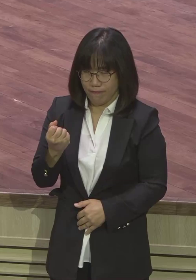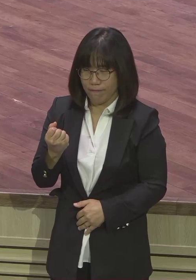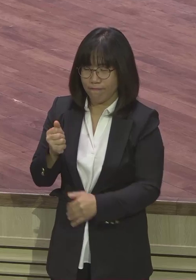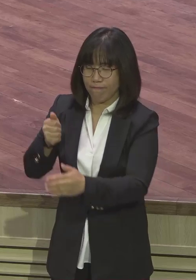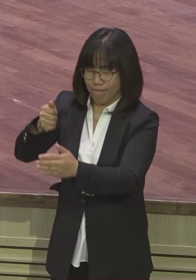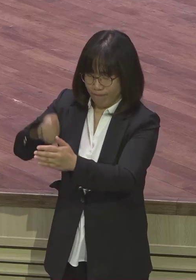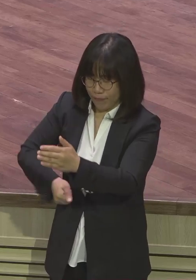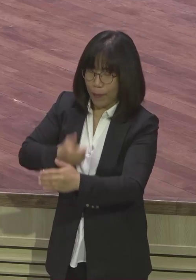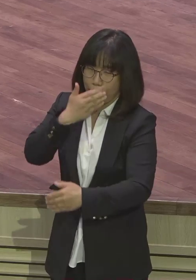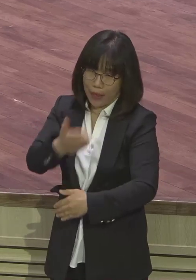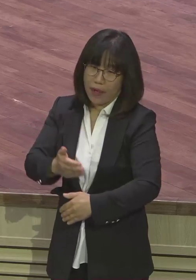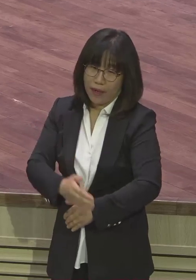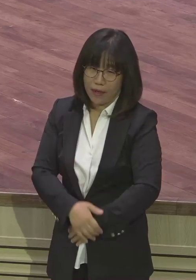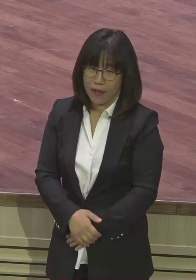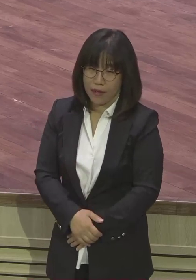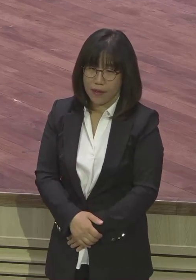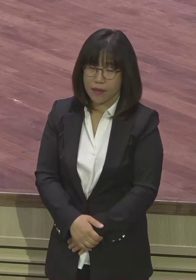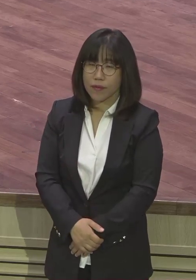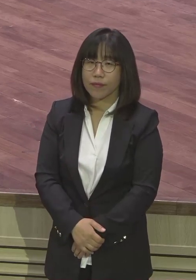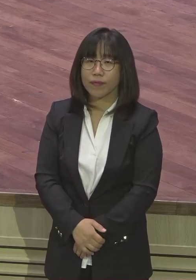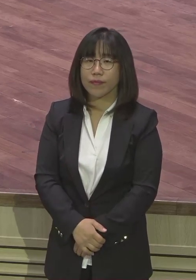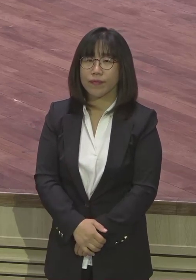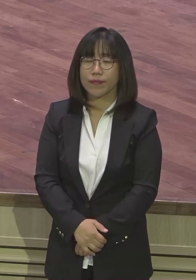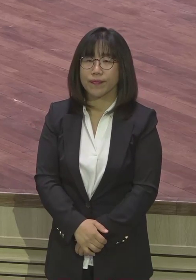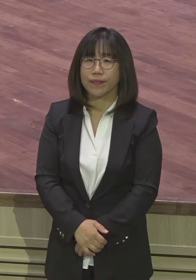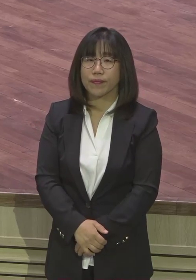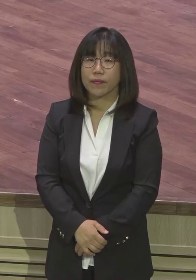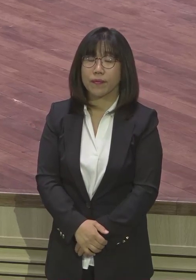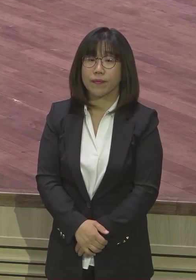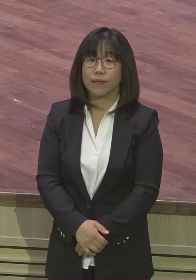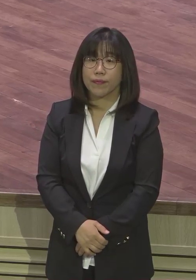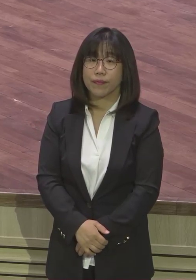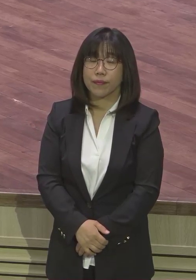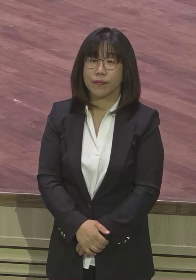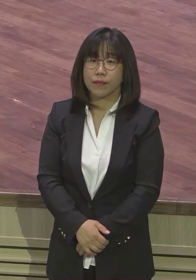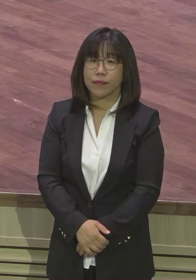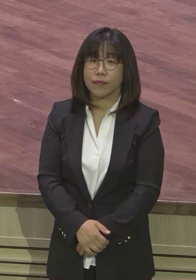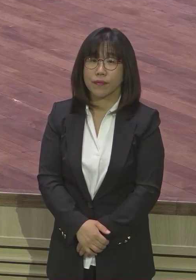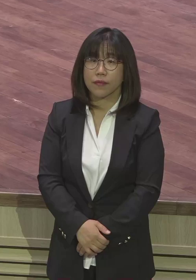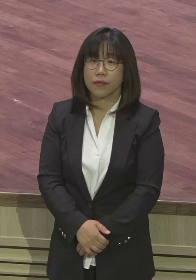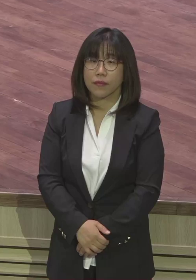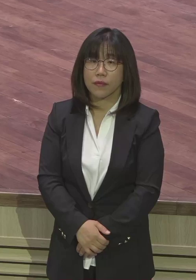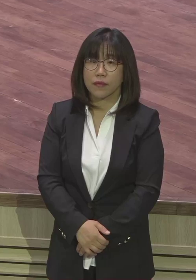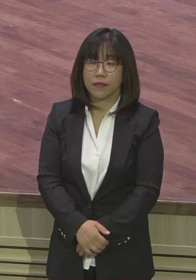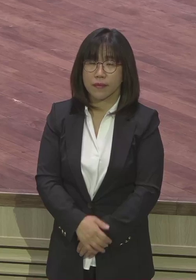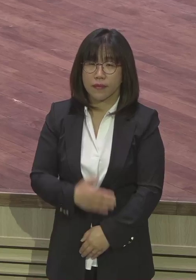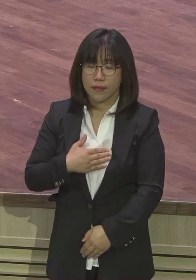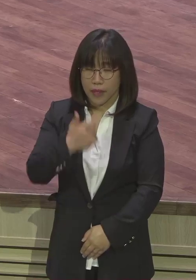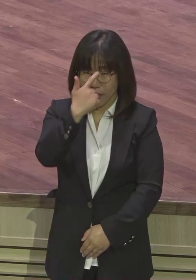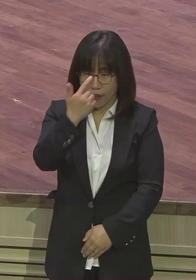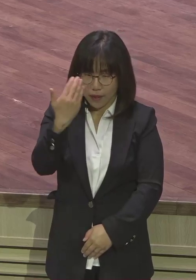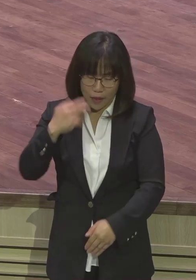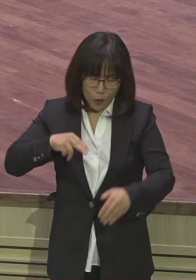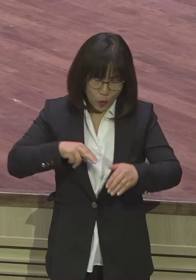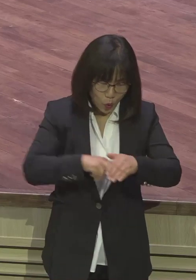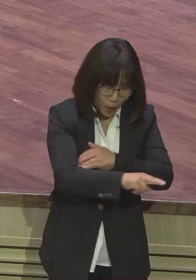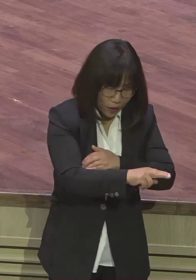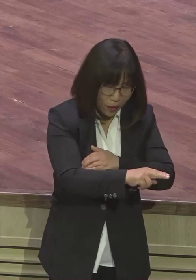그렇기 때문에 당당한 모습입니다 이게 지금 도망간 그런 쫄짱구 모습에 당당한